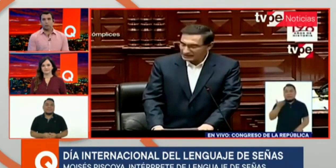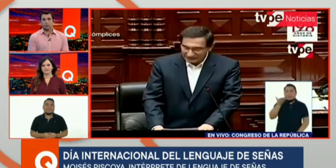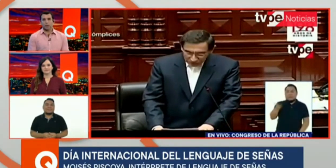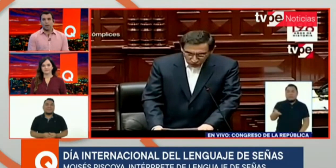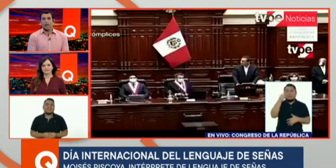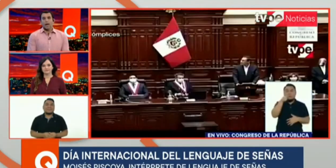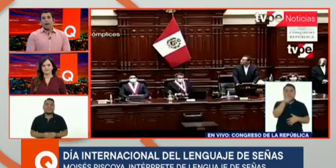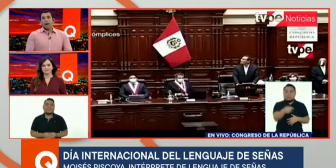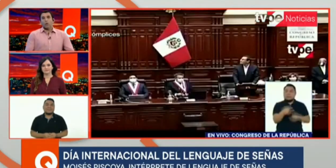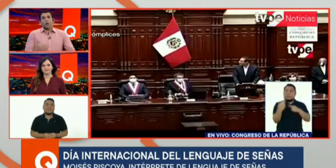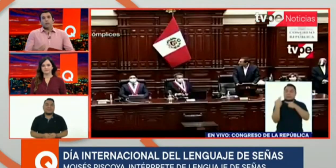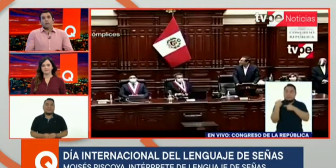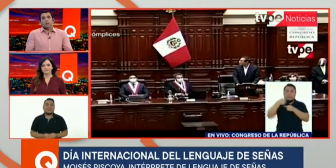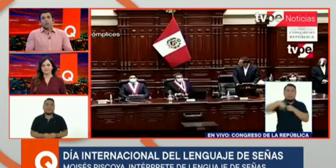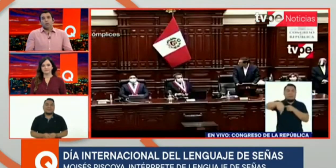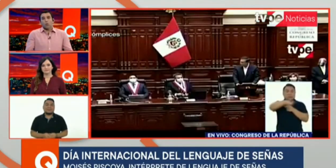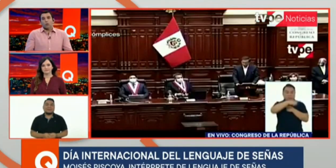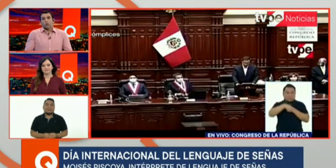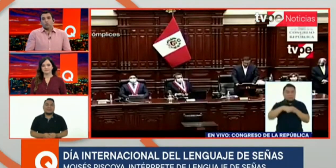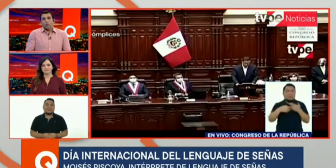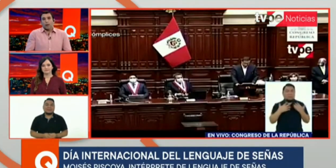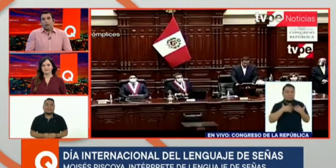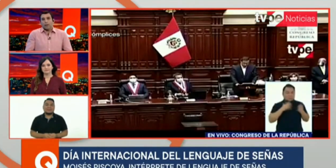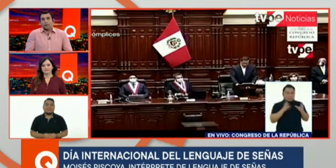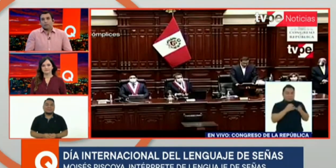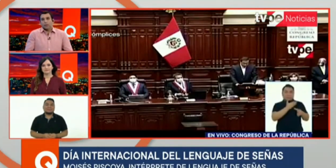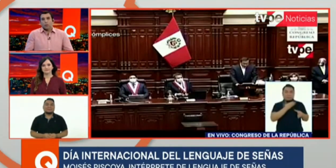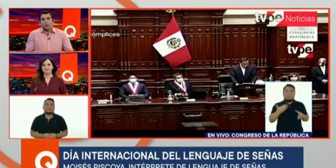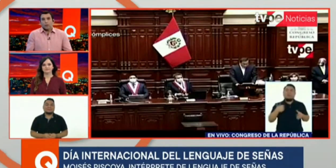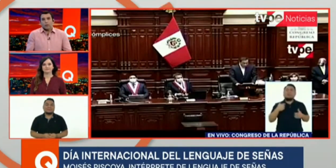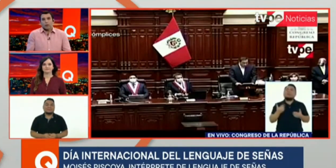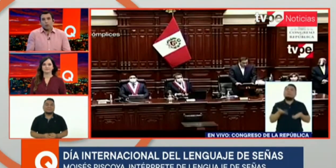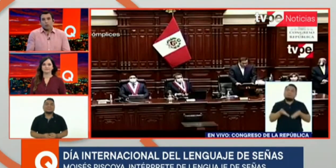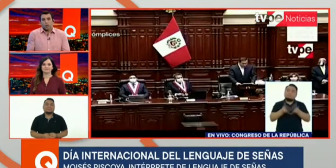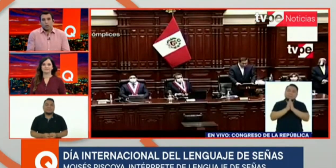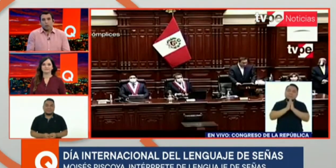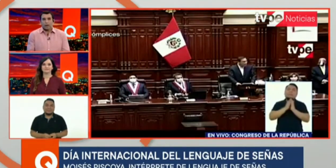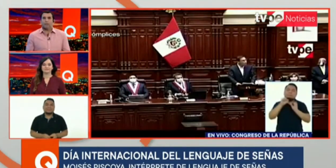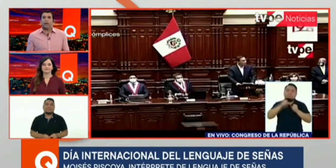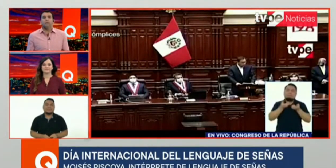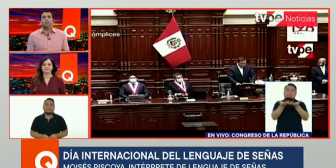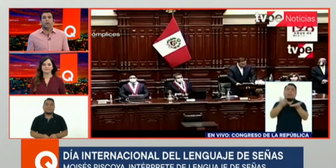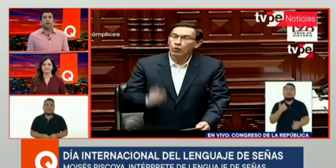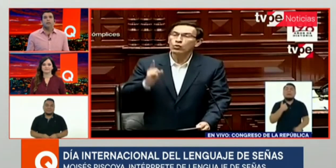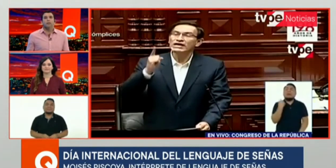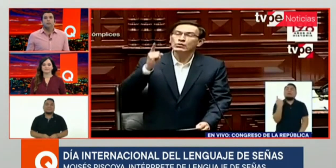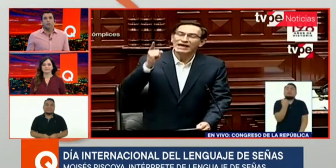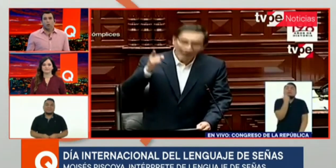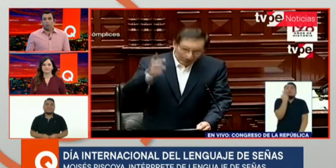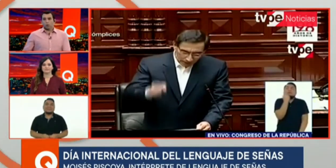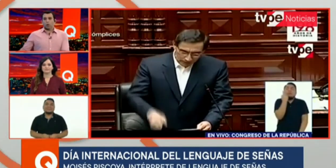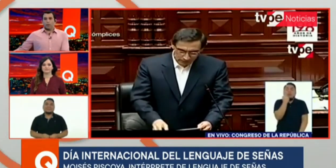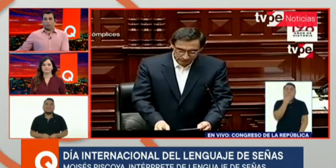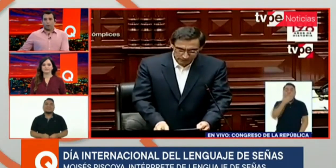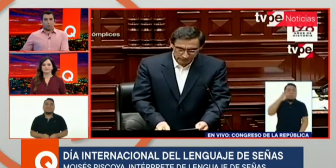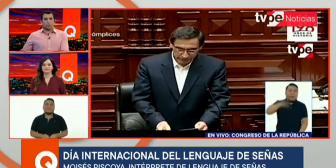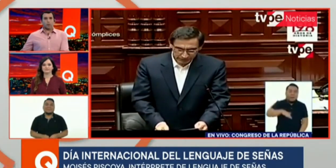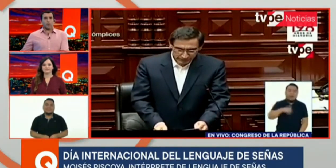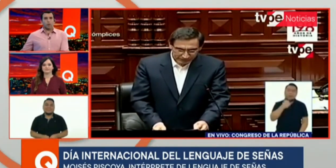utilizar. Algunas entiendo cuando son palabras nuevas y que no tienen una referencia. Como el otro día, por ejemplo, lo